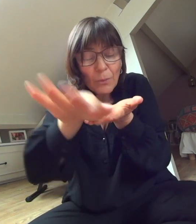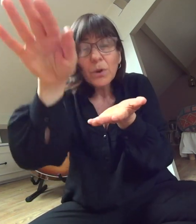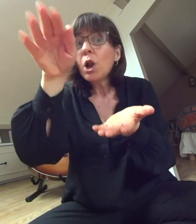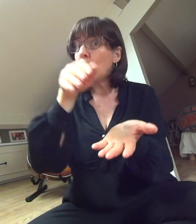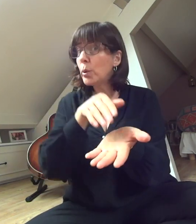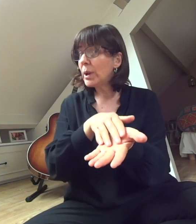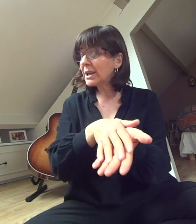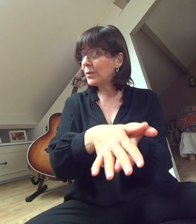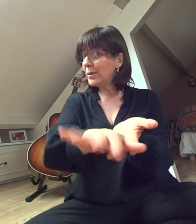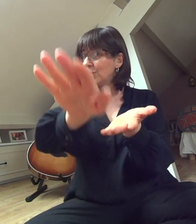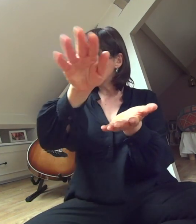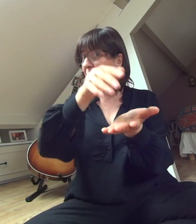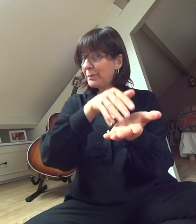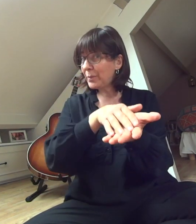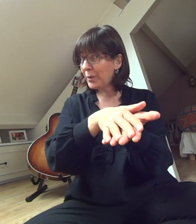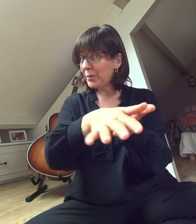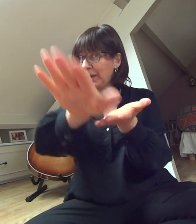Le lait que je mets pour lui.